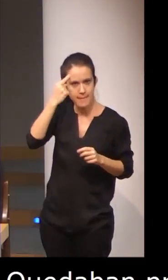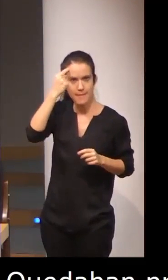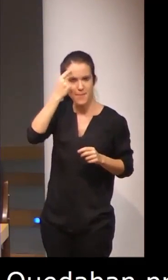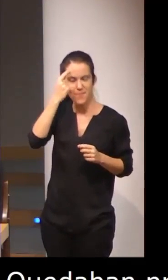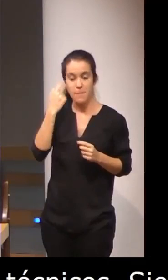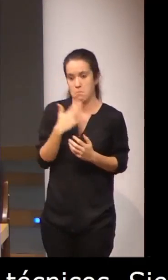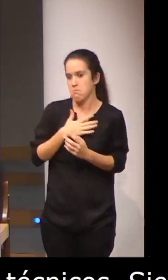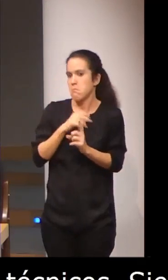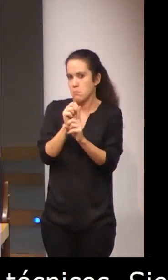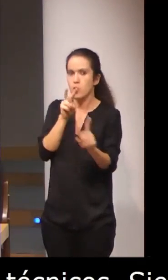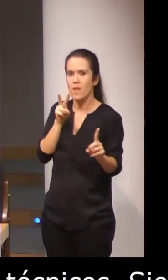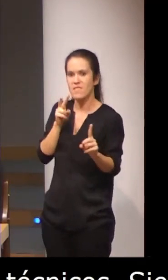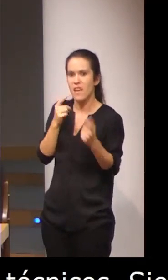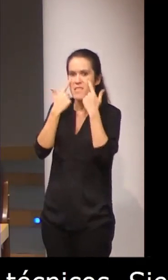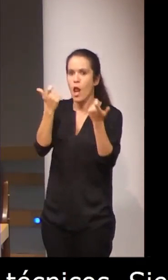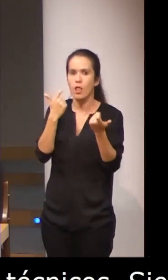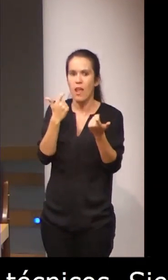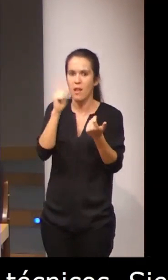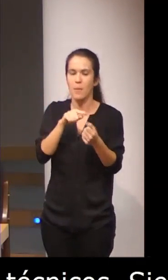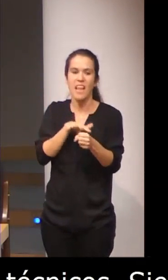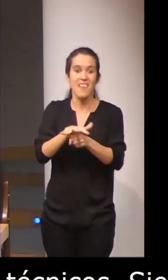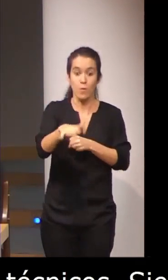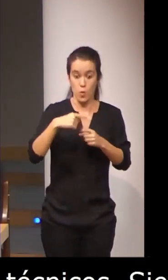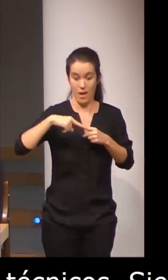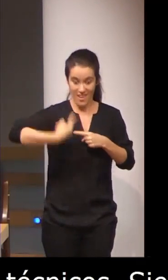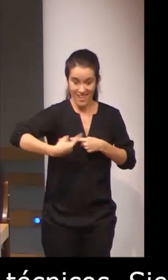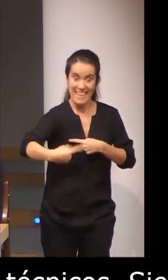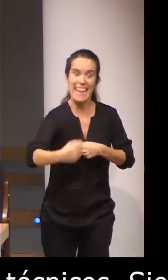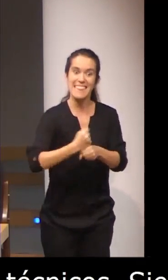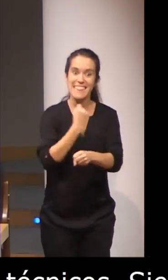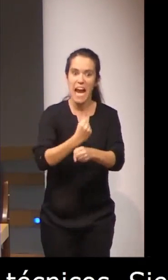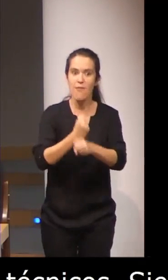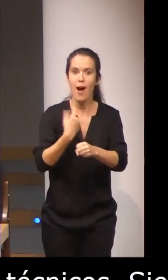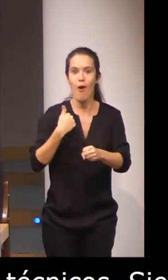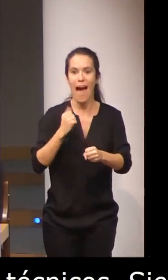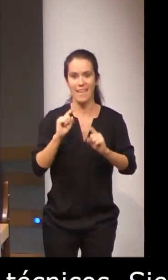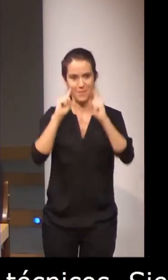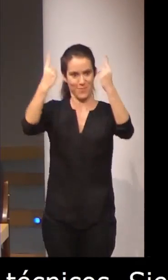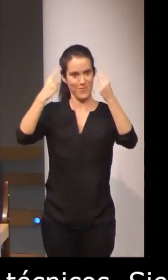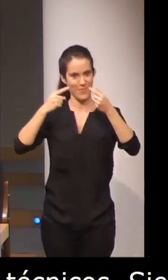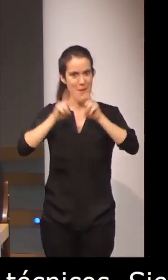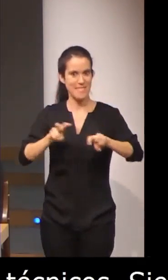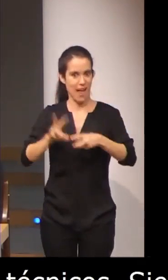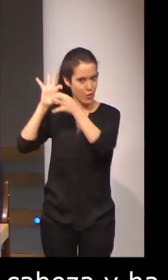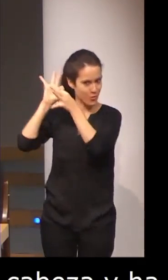desde mi punto de vista, influido en muchas de las cosas que hemos hecho después de esta primera investigación.